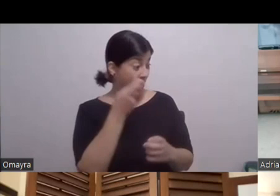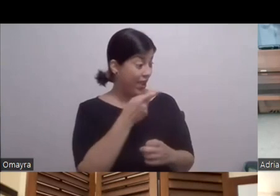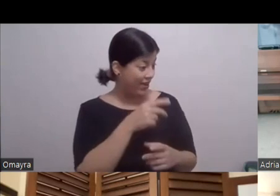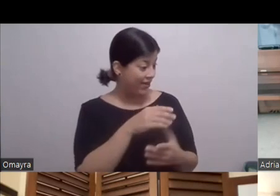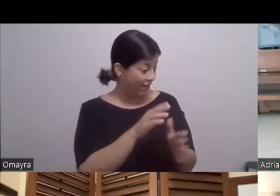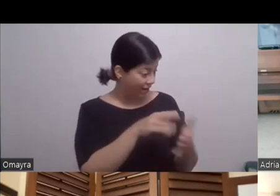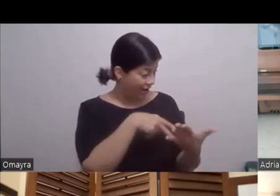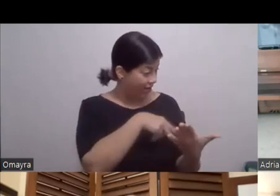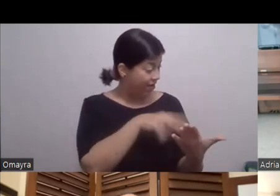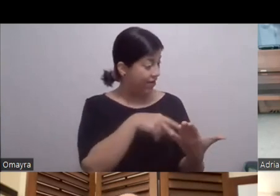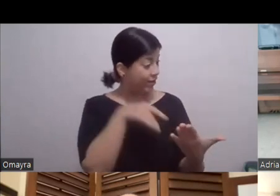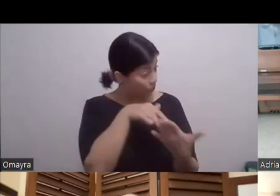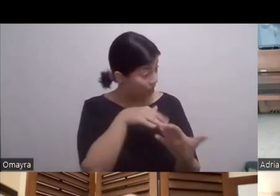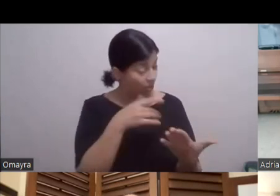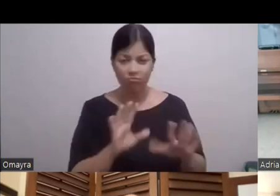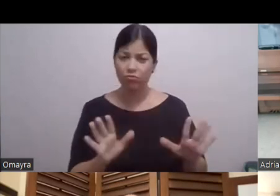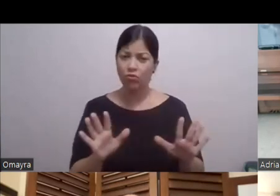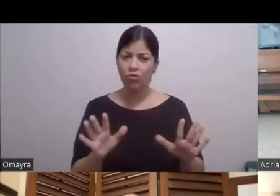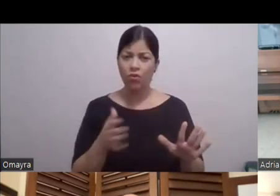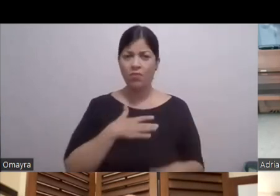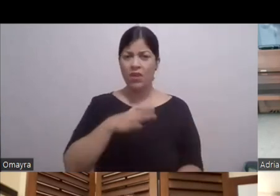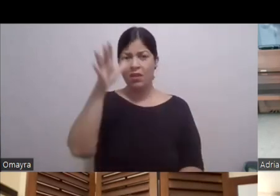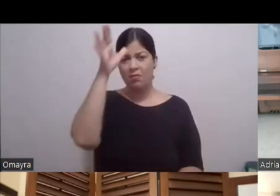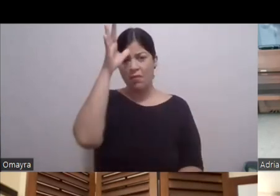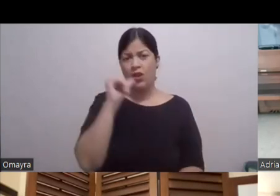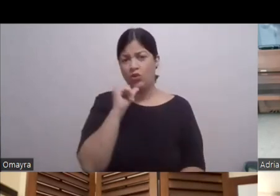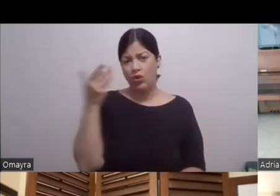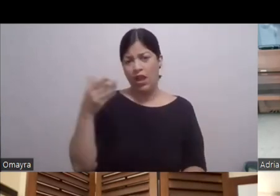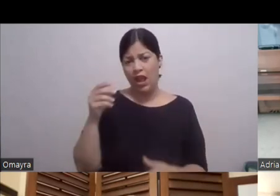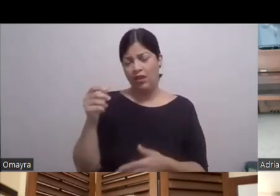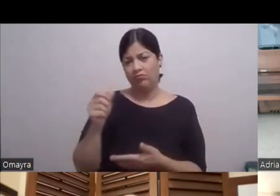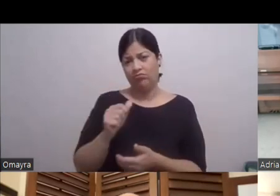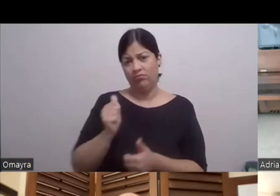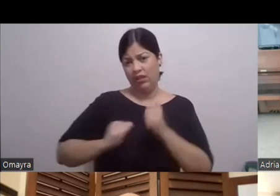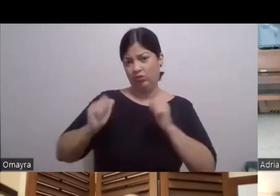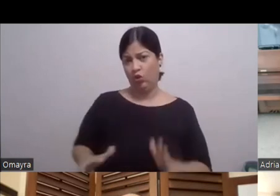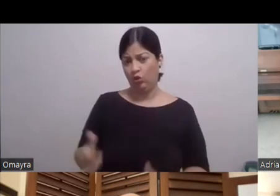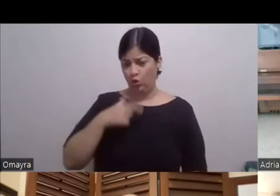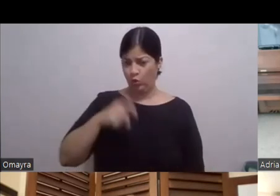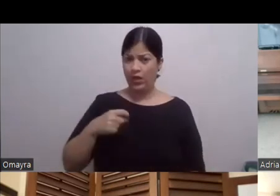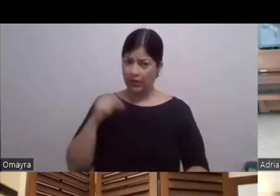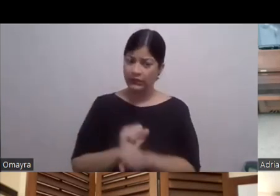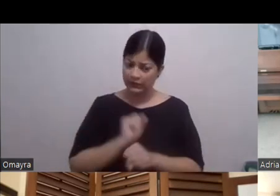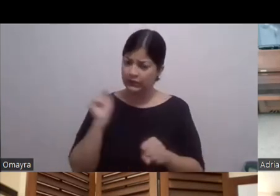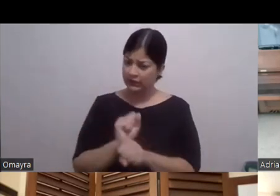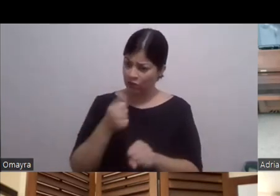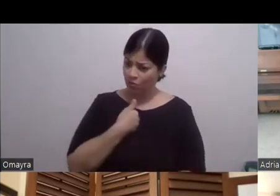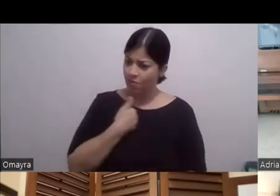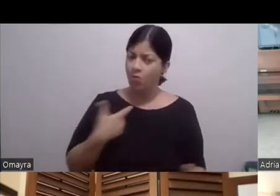También Yo no tuve papá actor Ni mamá actriz Yo me tuve que ir Contra la pared Este Y tropezar con las piedras Y entonces Y